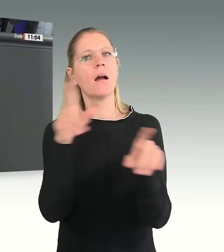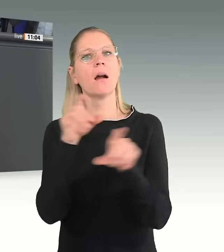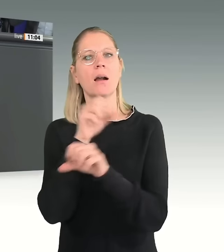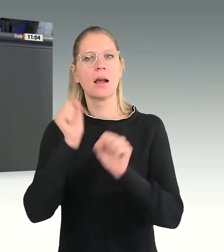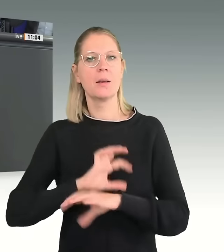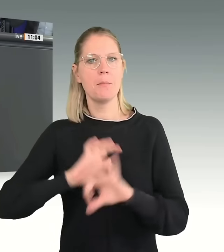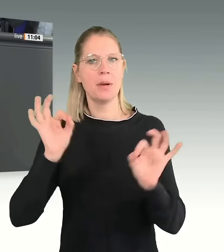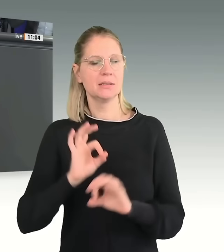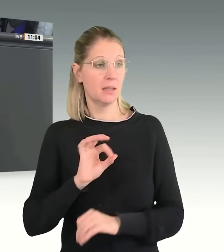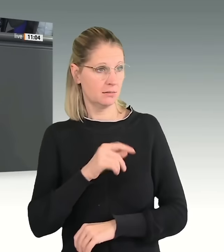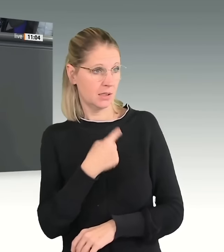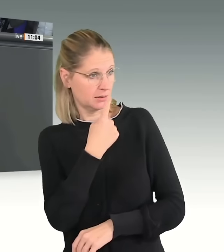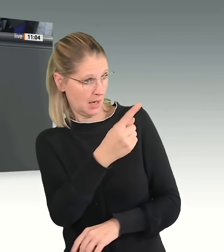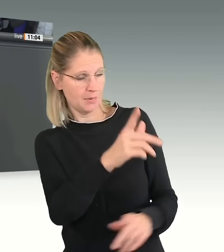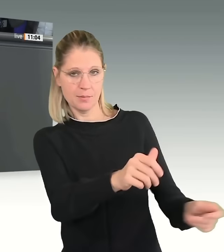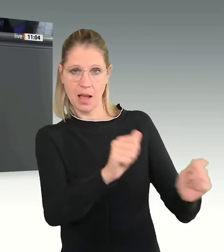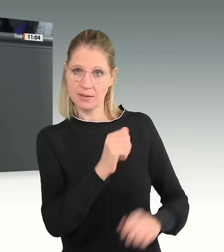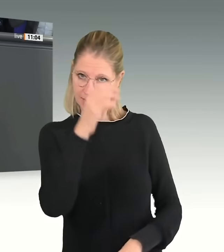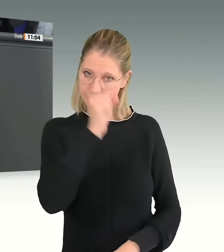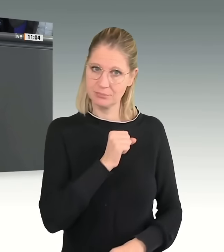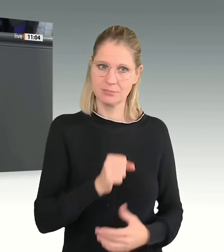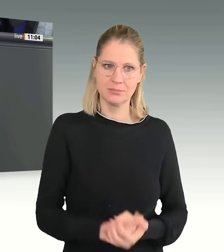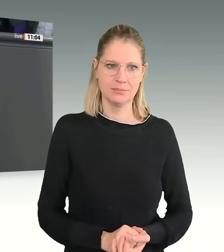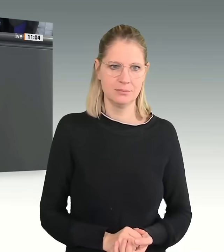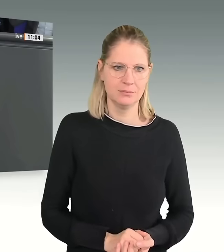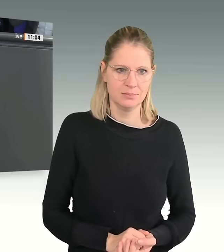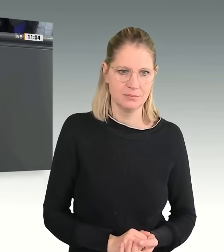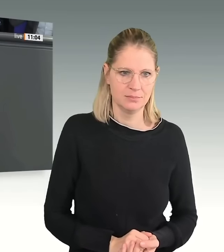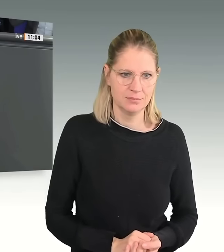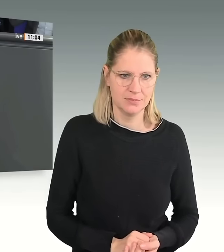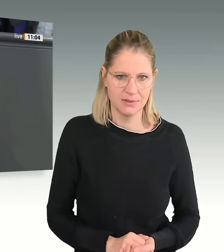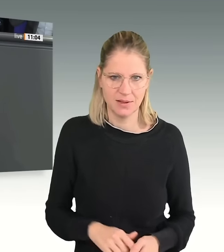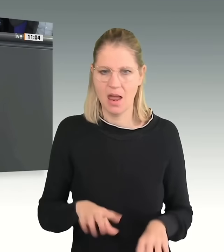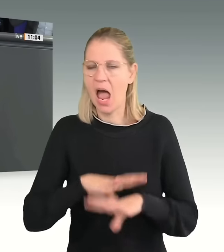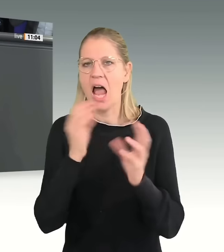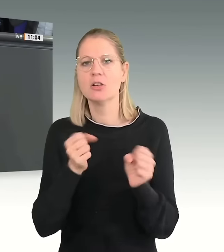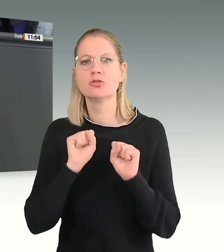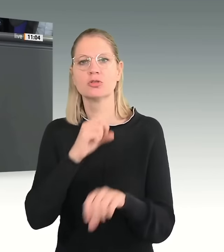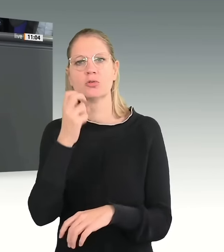selber fest in Ihrem Antrag. Sonst würden ja nicht alle Schutzsuchen am Ende bei uns landen.